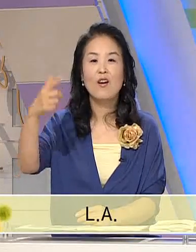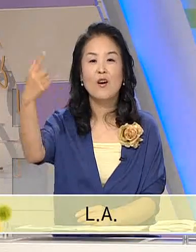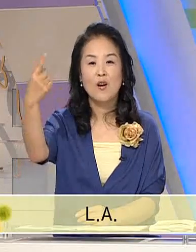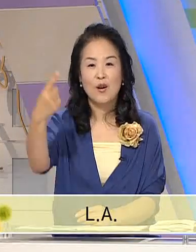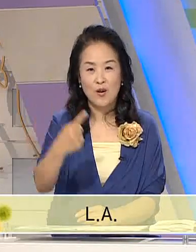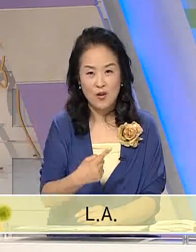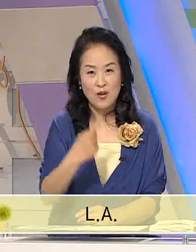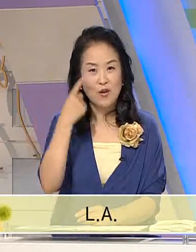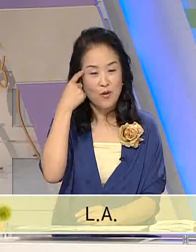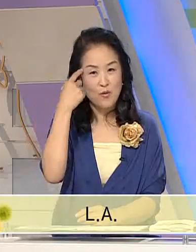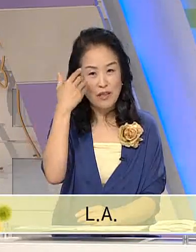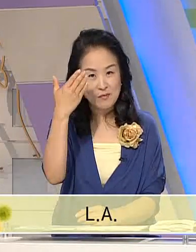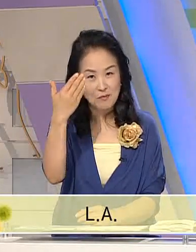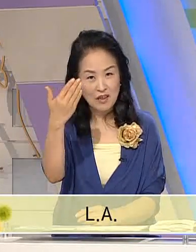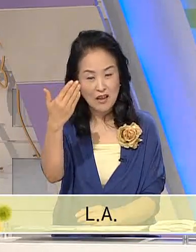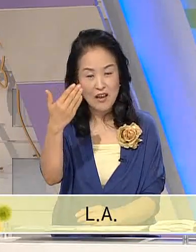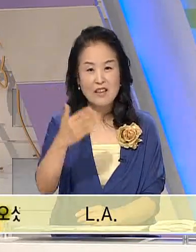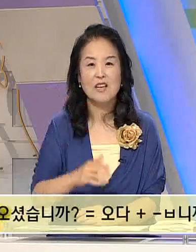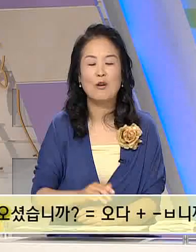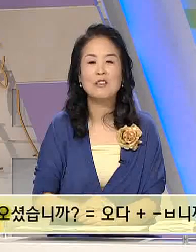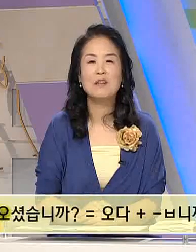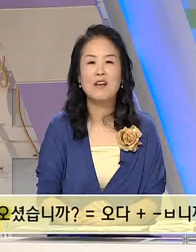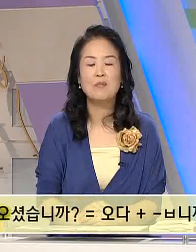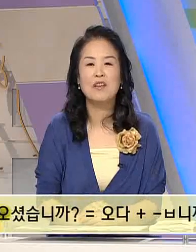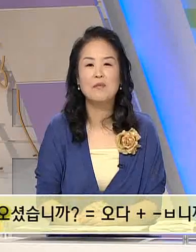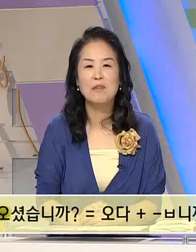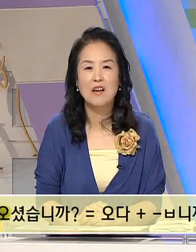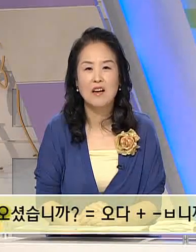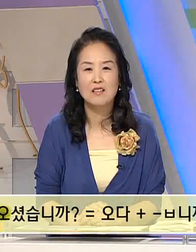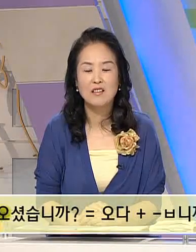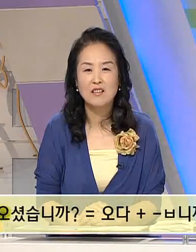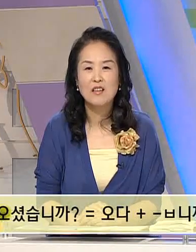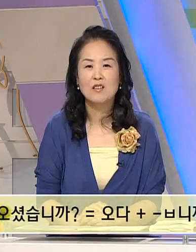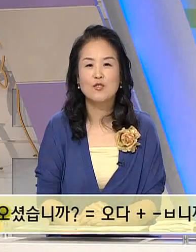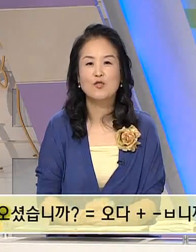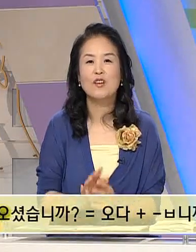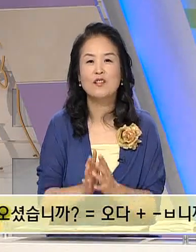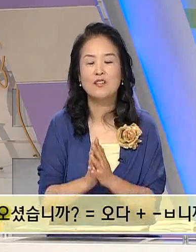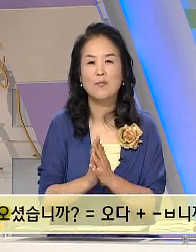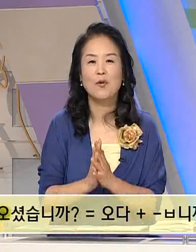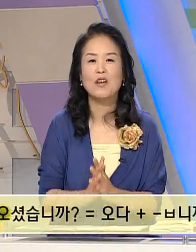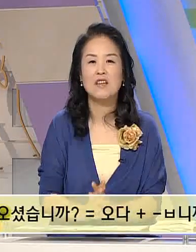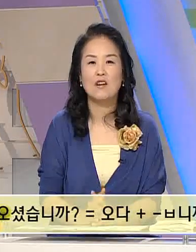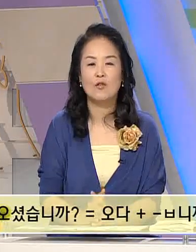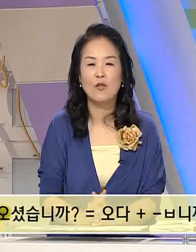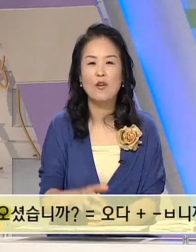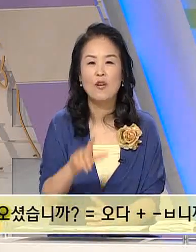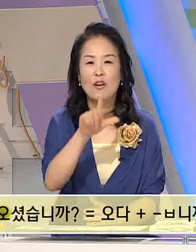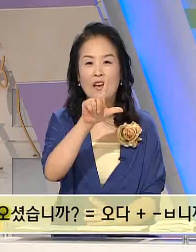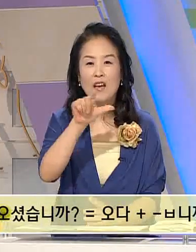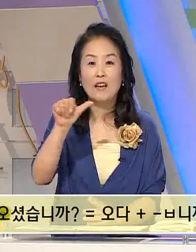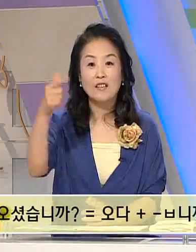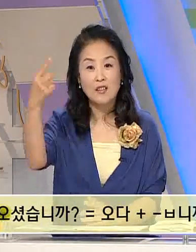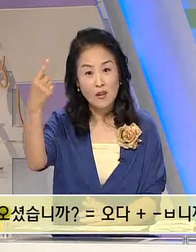왔습니까? 자 왔습니까? 비읍니까?는 그 수형을 그렇게 표현하지 않고 LA에서